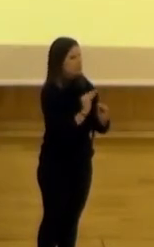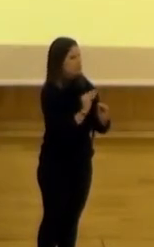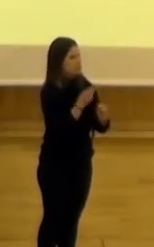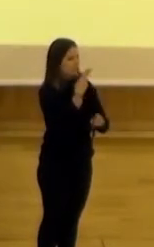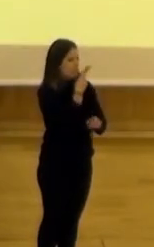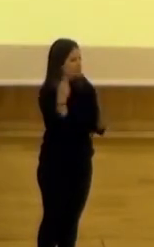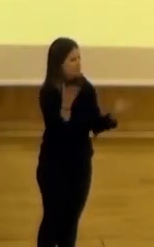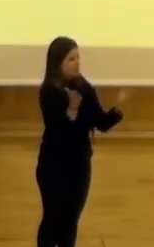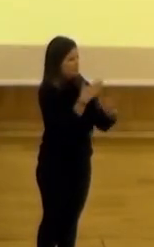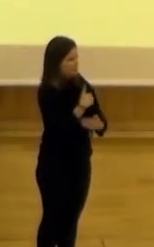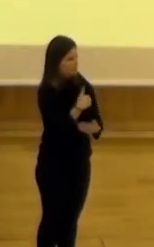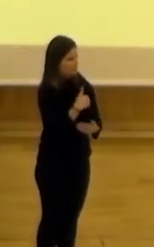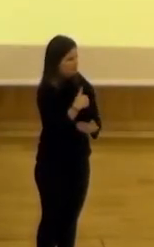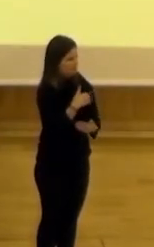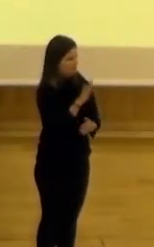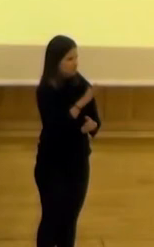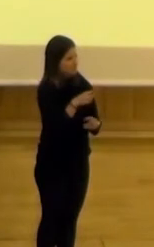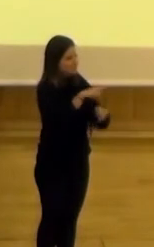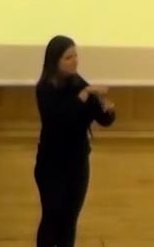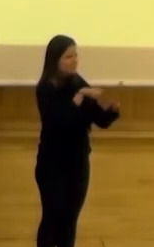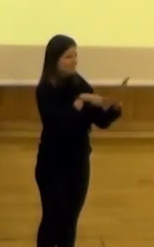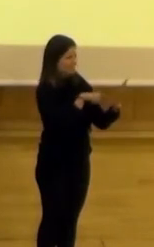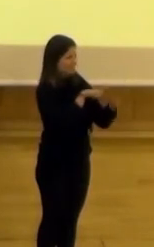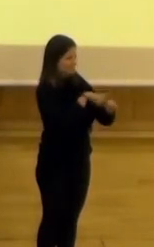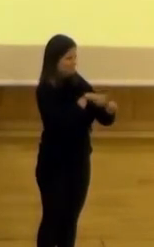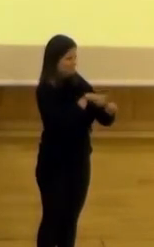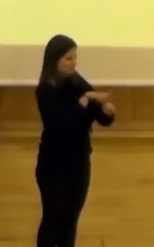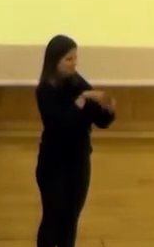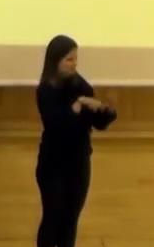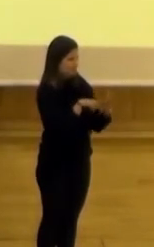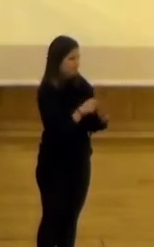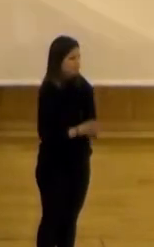se comprometía desde su lugar. Esos eran los típicos que encontramos.